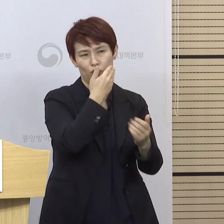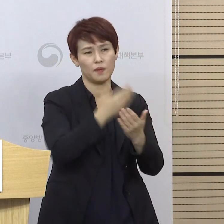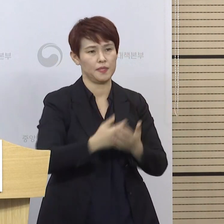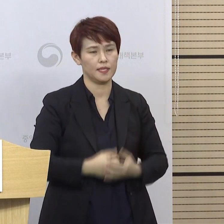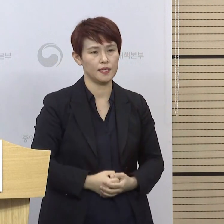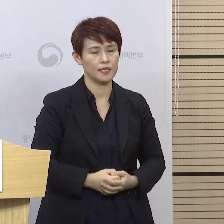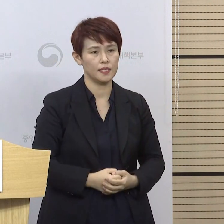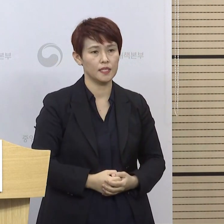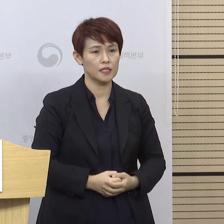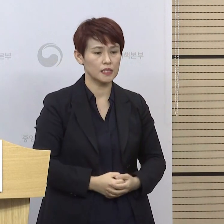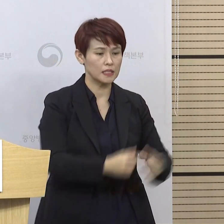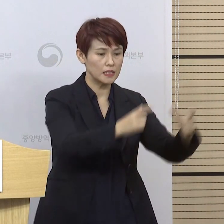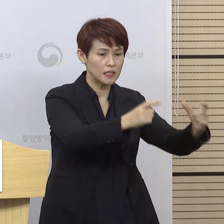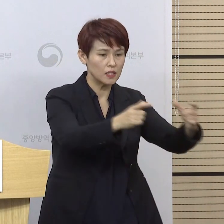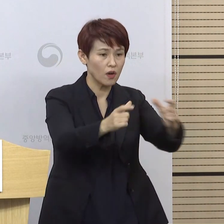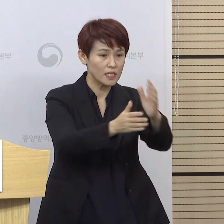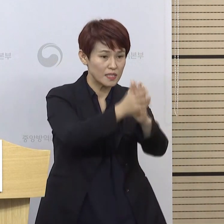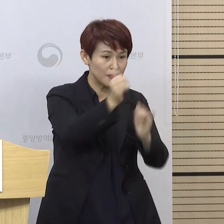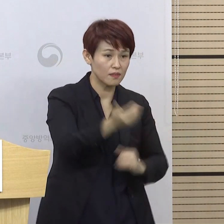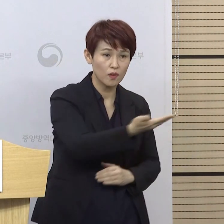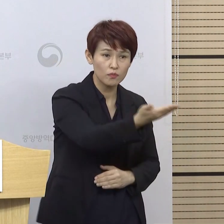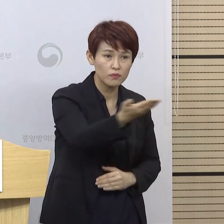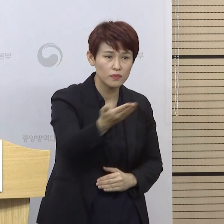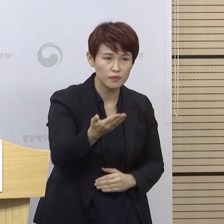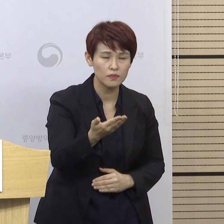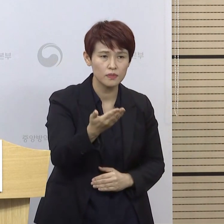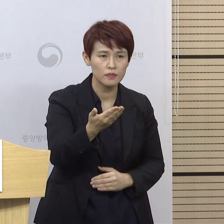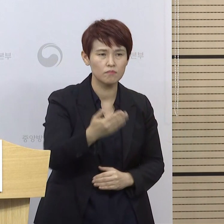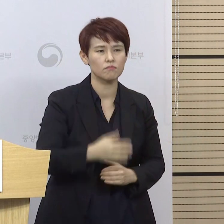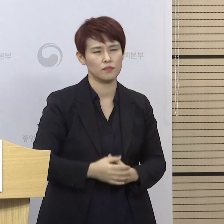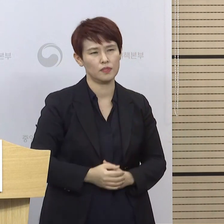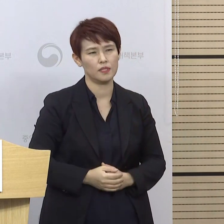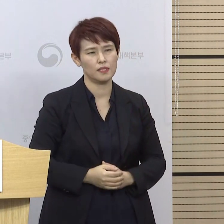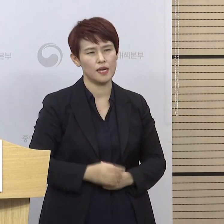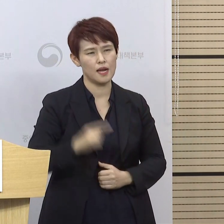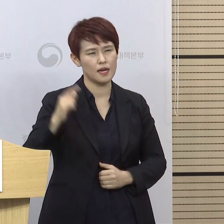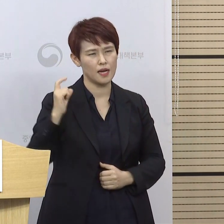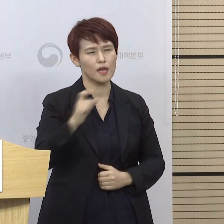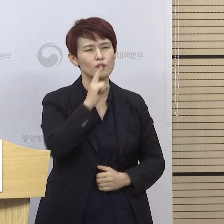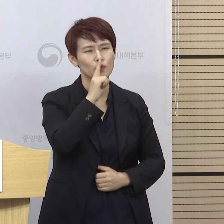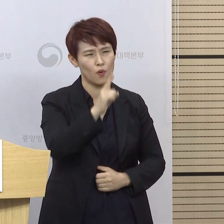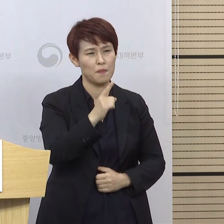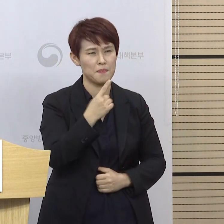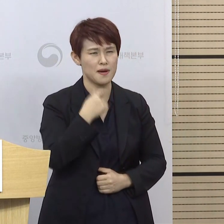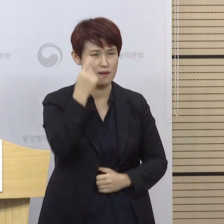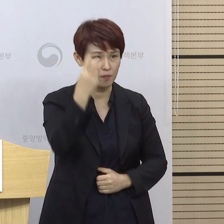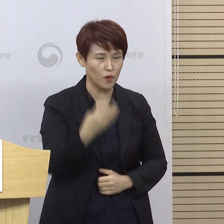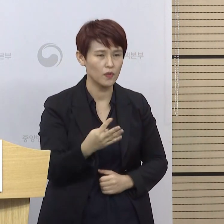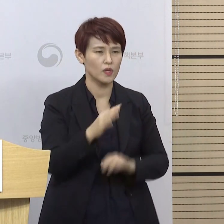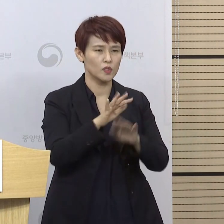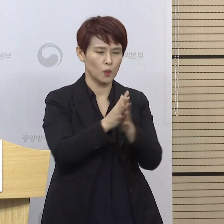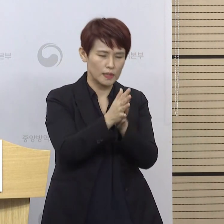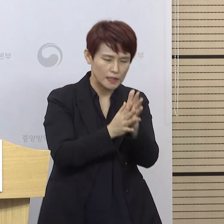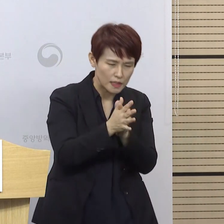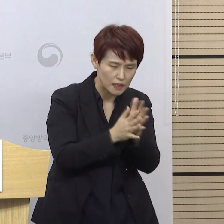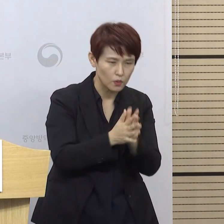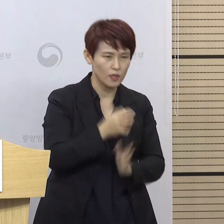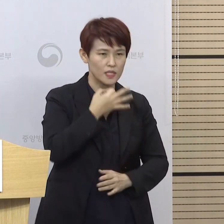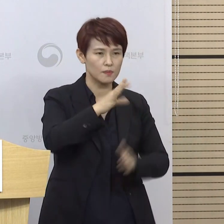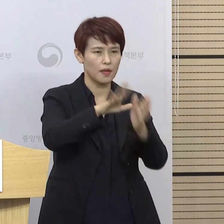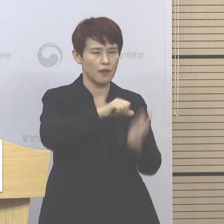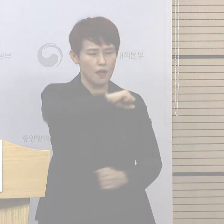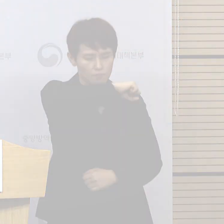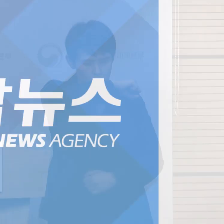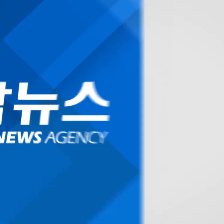외에도 해당 지역 시민들께서는 여러 번 저희가 강조하고 있는 손 씻기 또 기침 예절 준수 등